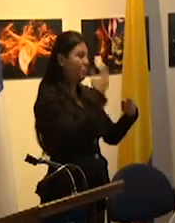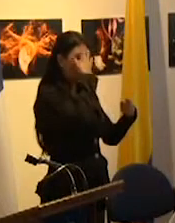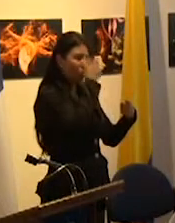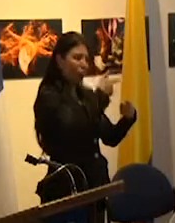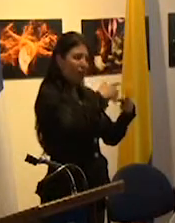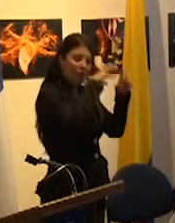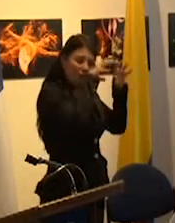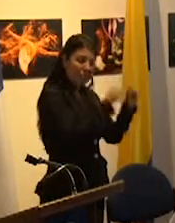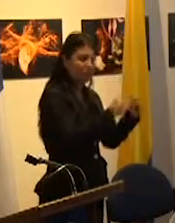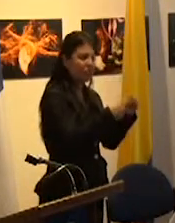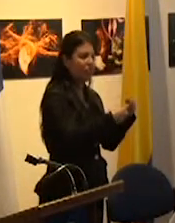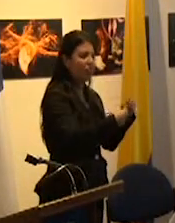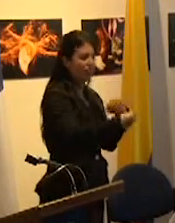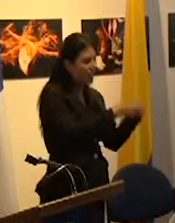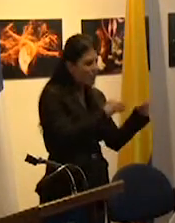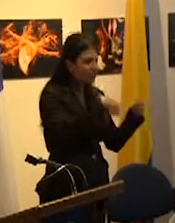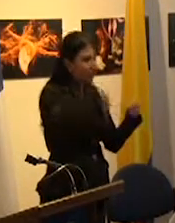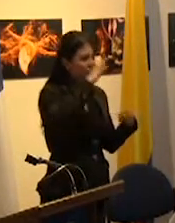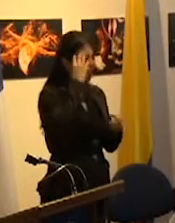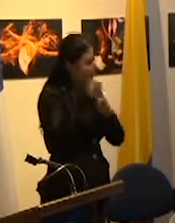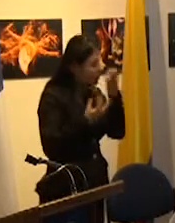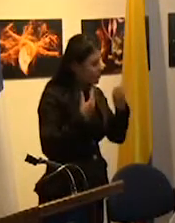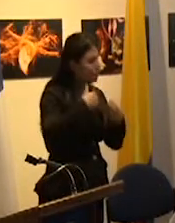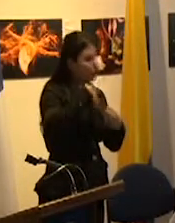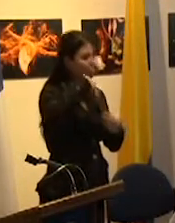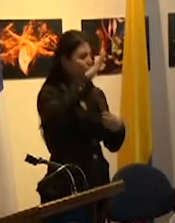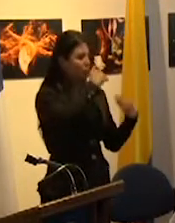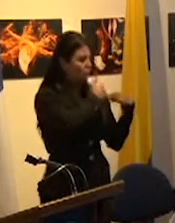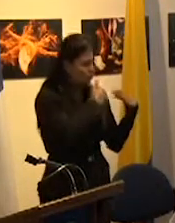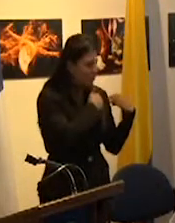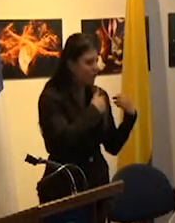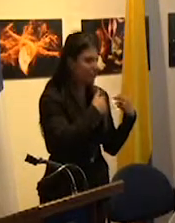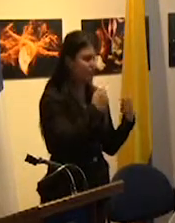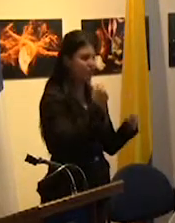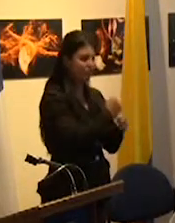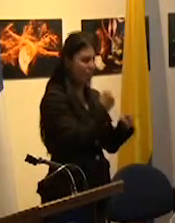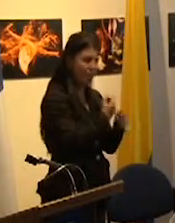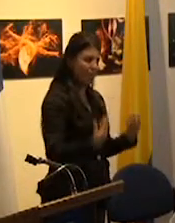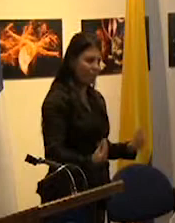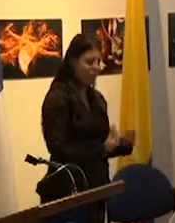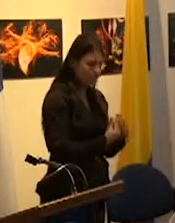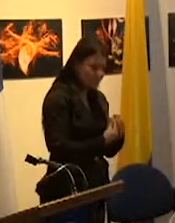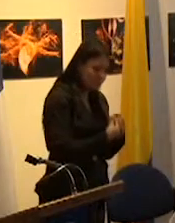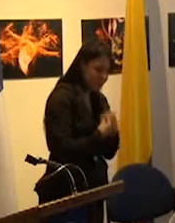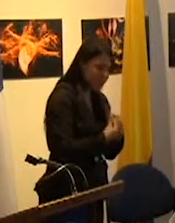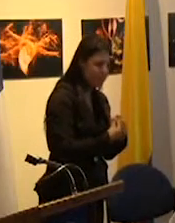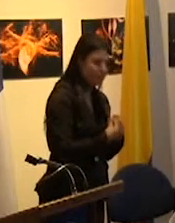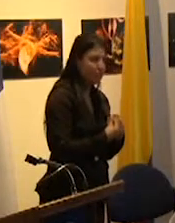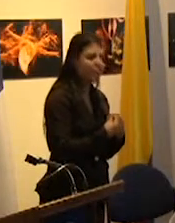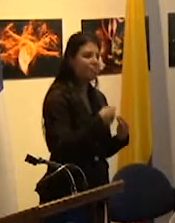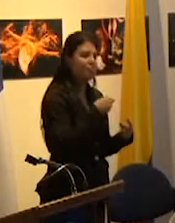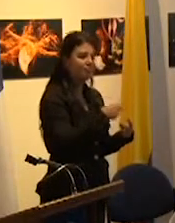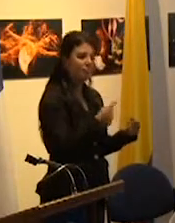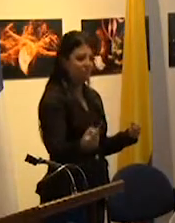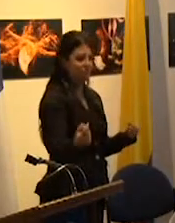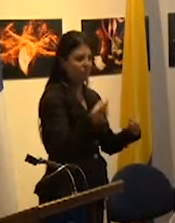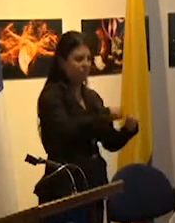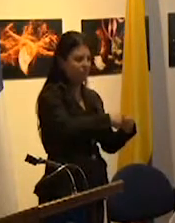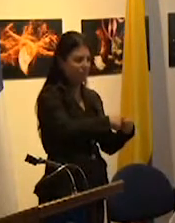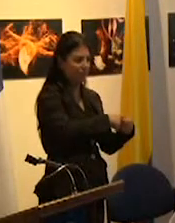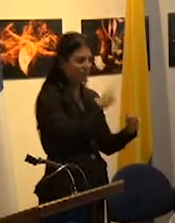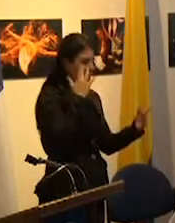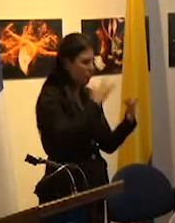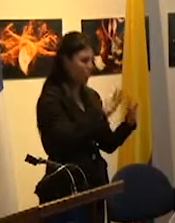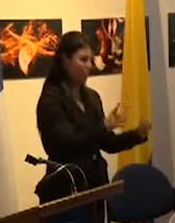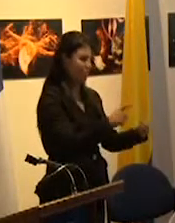porque esas capacidades ser más flexible más creativo más responsable trabajar en equipo son de índole vincular